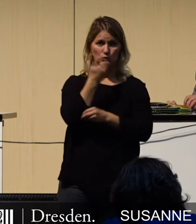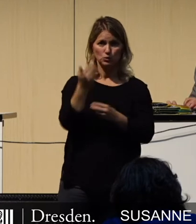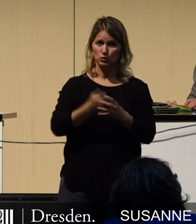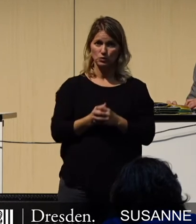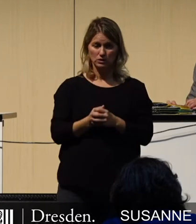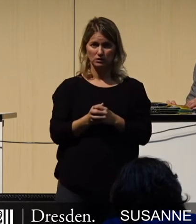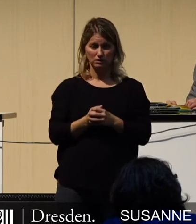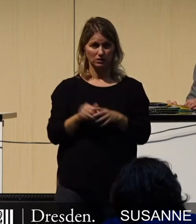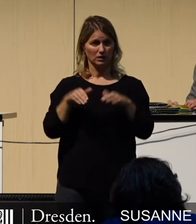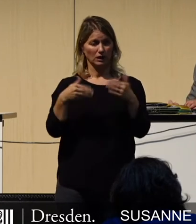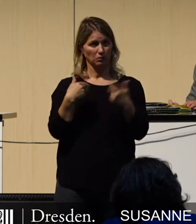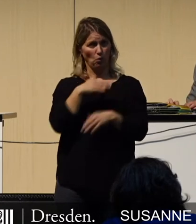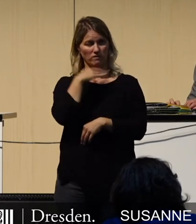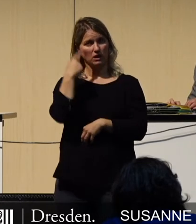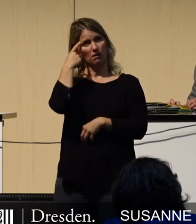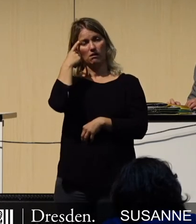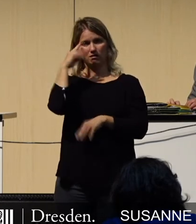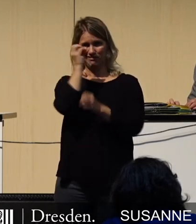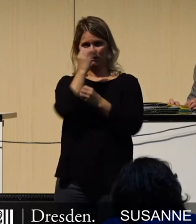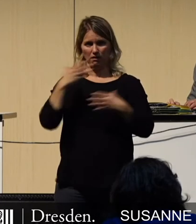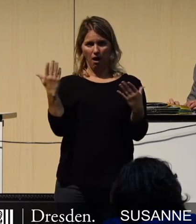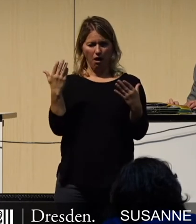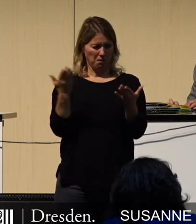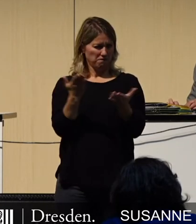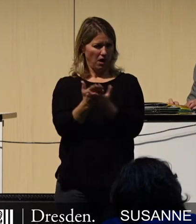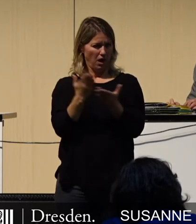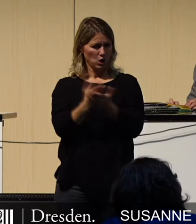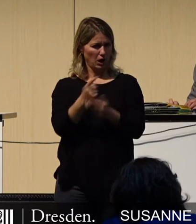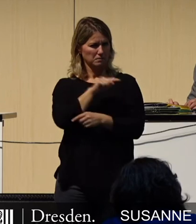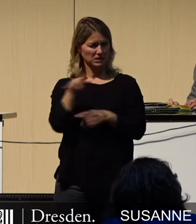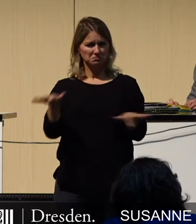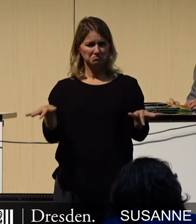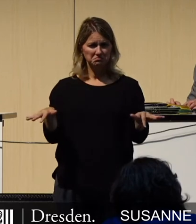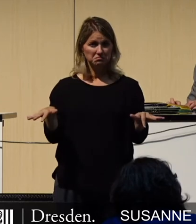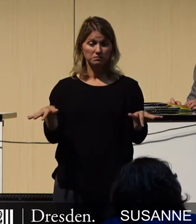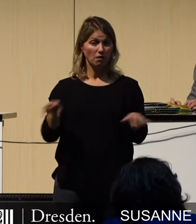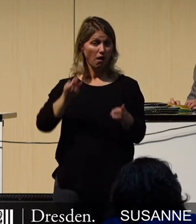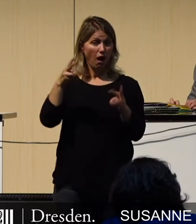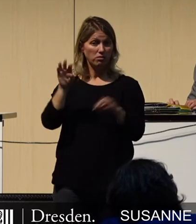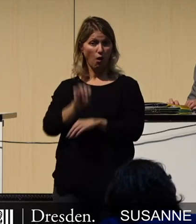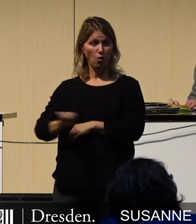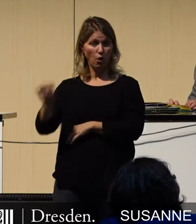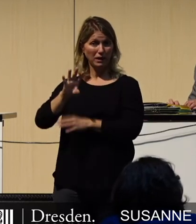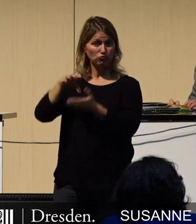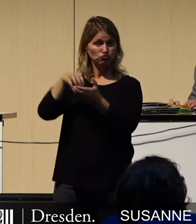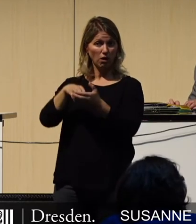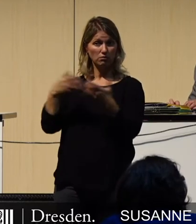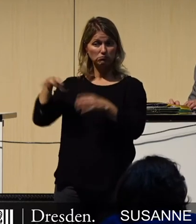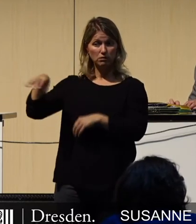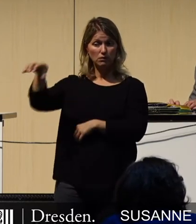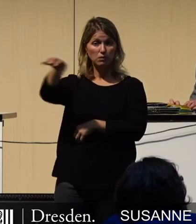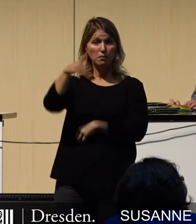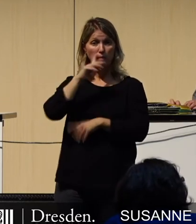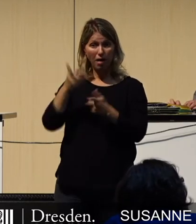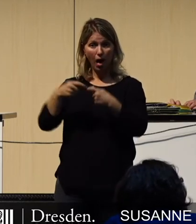W-Fragen und ich frage, warum? Große europäische Städte haben den Ausbau von 5G vorläufig